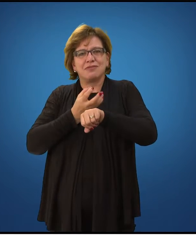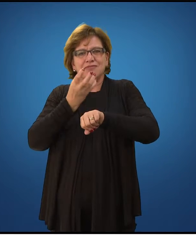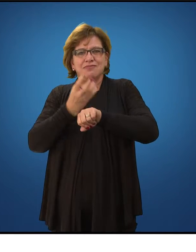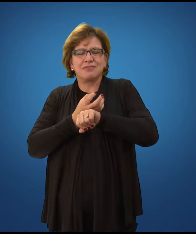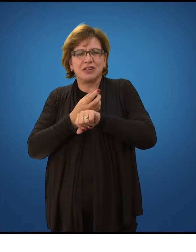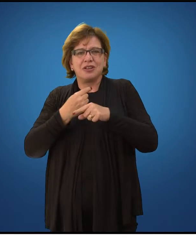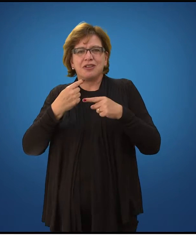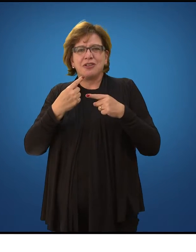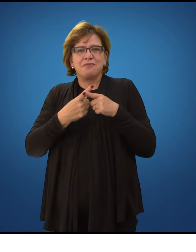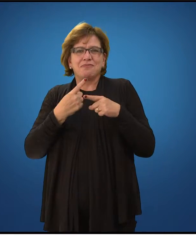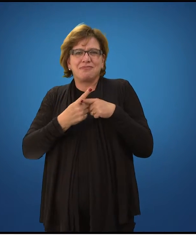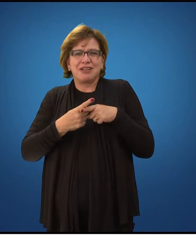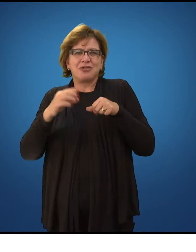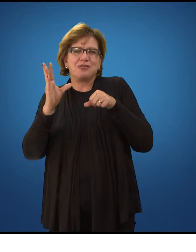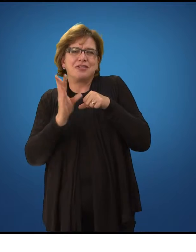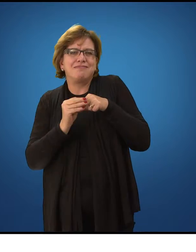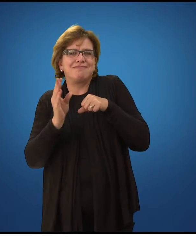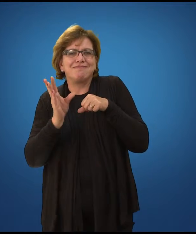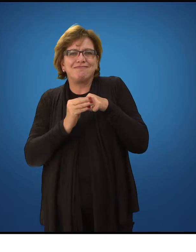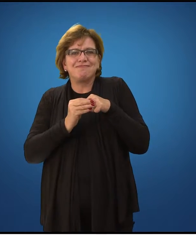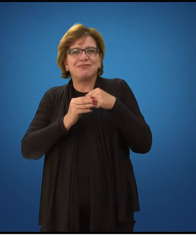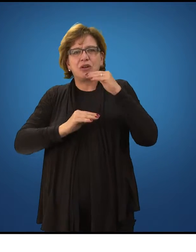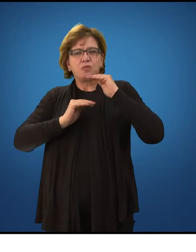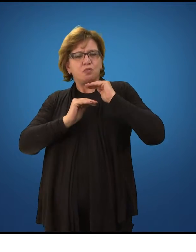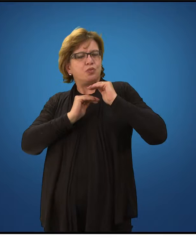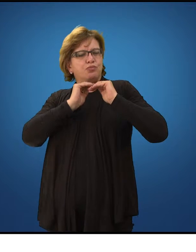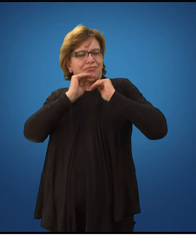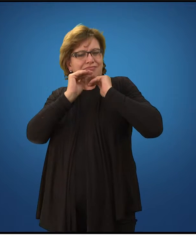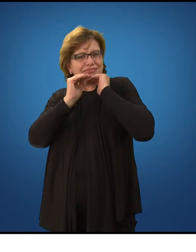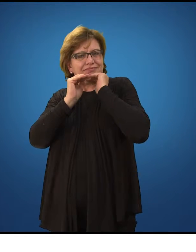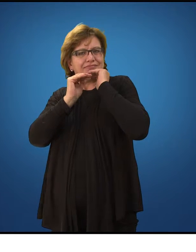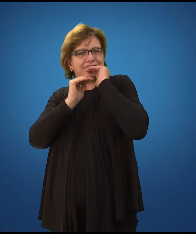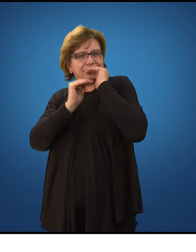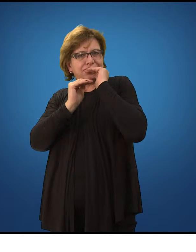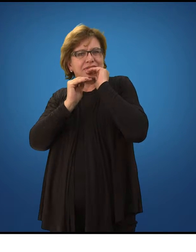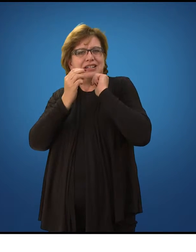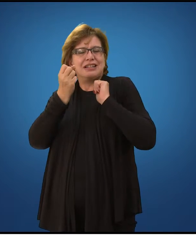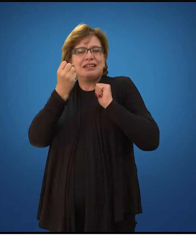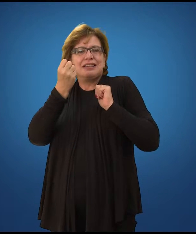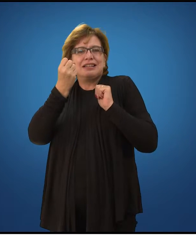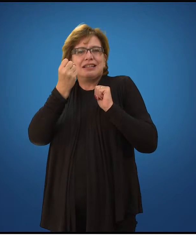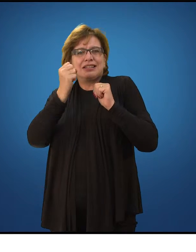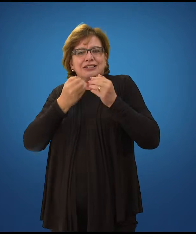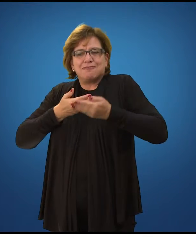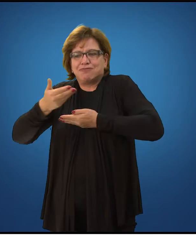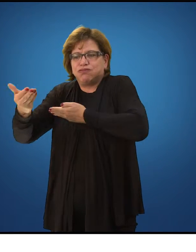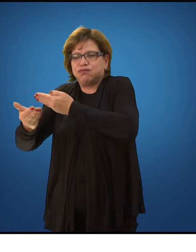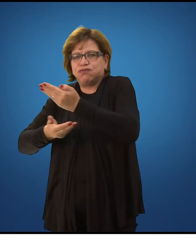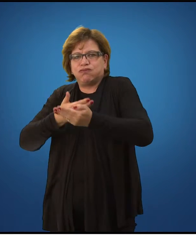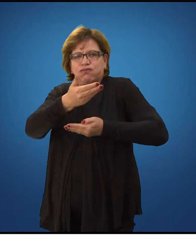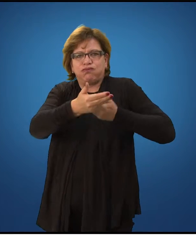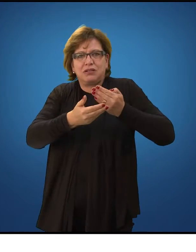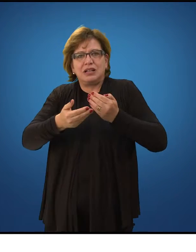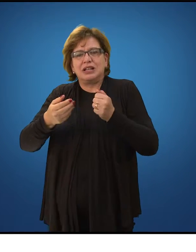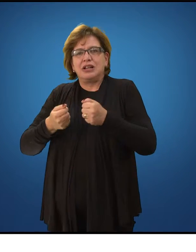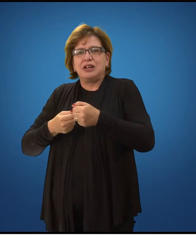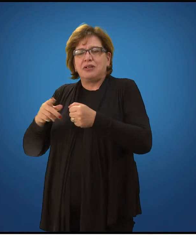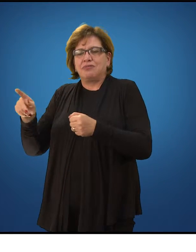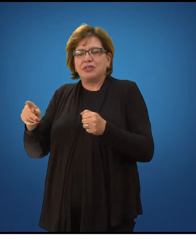o conhecimento vai ser construído através da inter-relação do tutor, professor e os